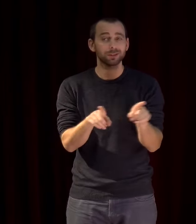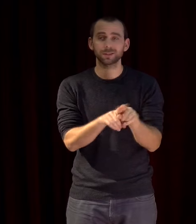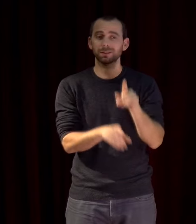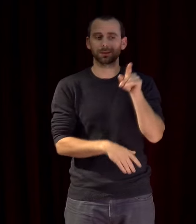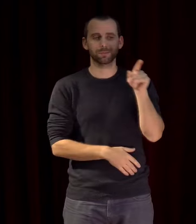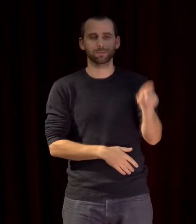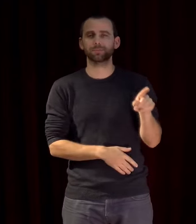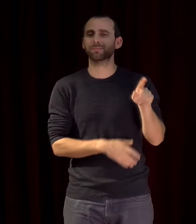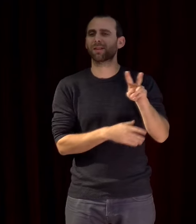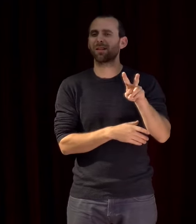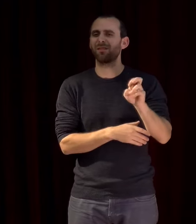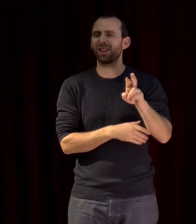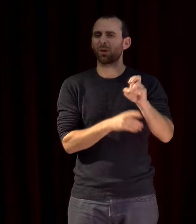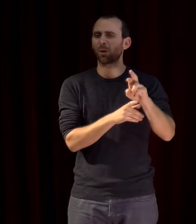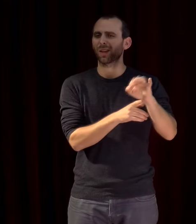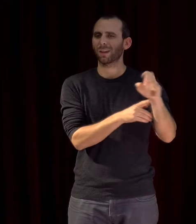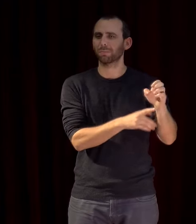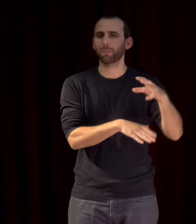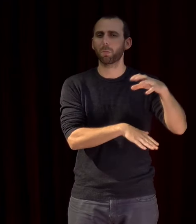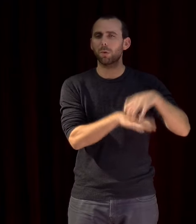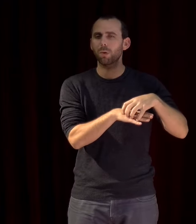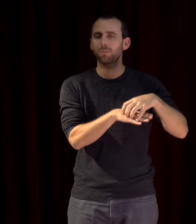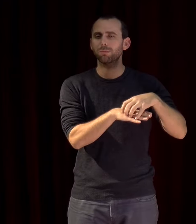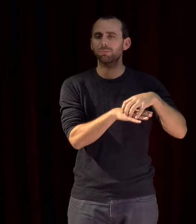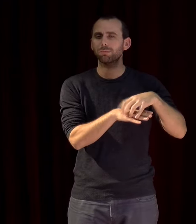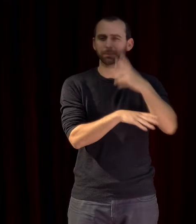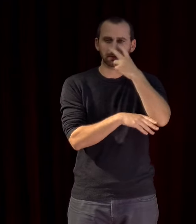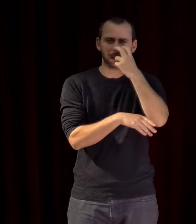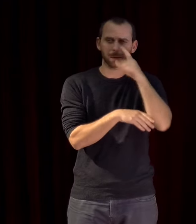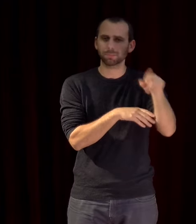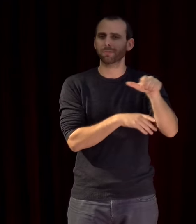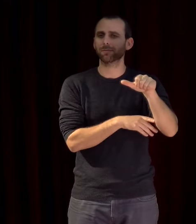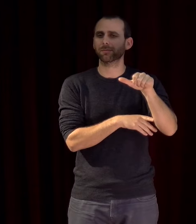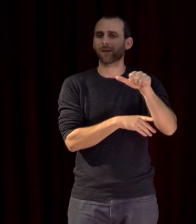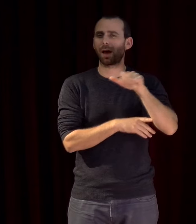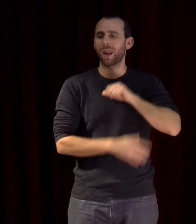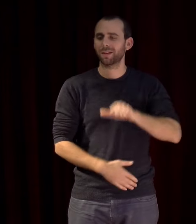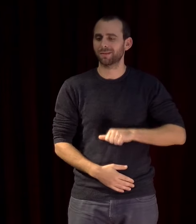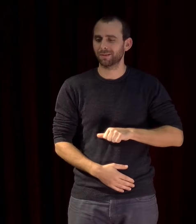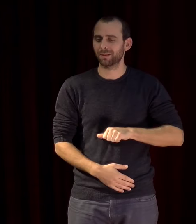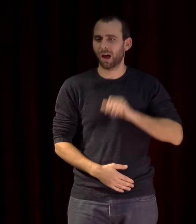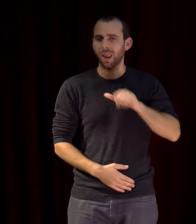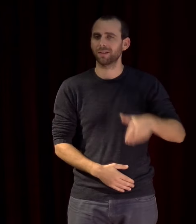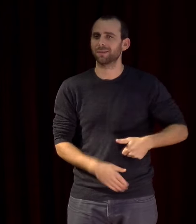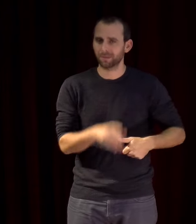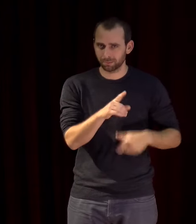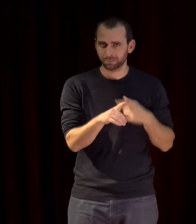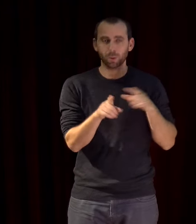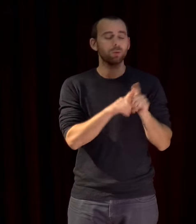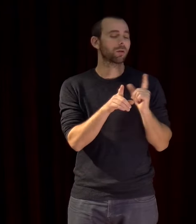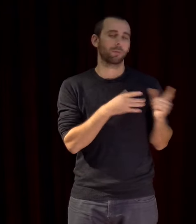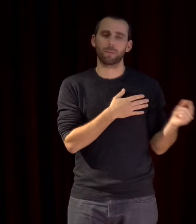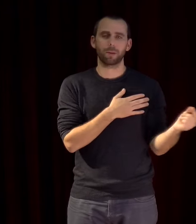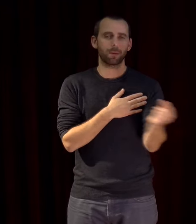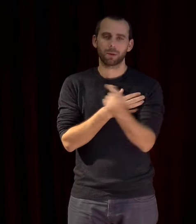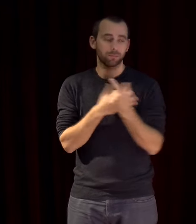avec la Verrie, le Pôle Cirque d'Alès et avec le Chiasma et avec le Chais du Terral, tout un ensemble de partenaires qui ont co-construit